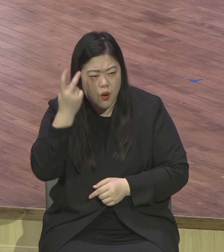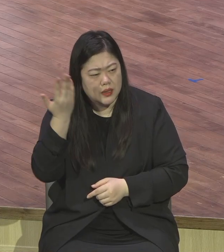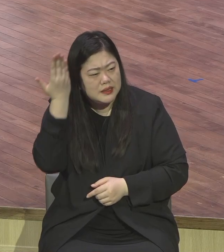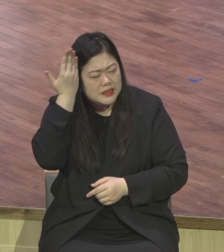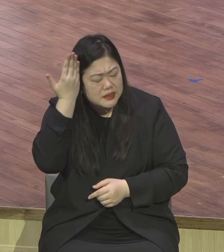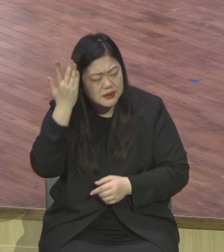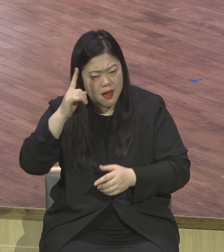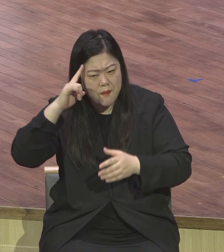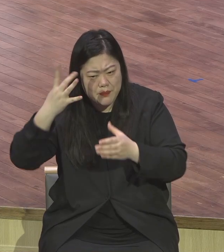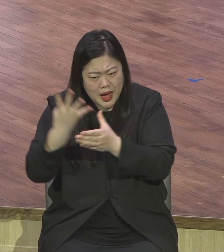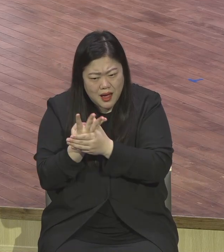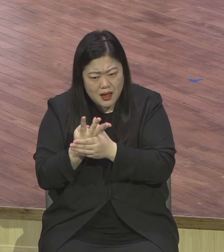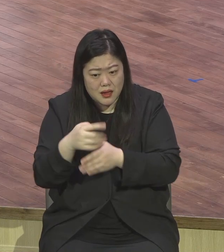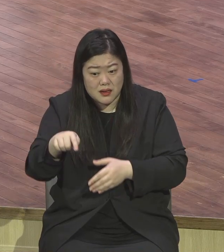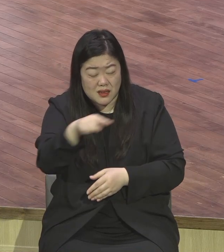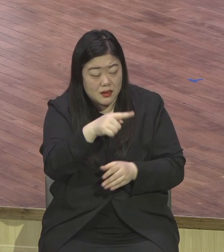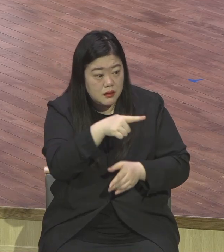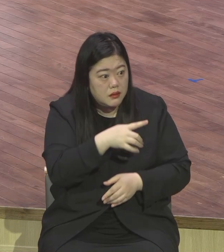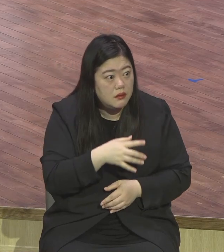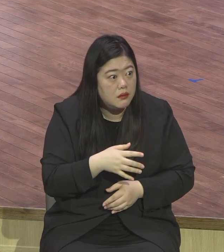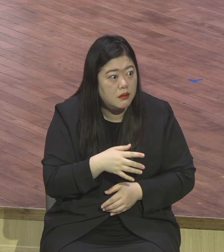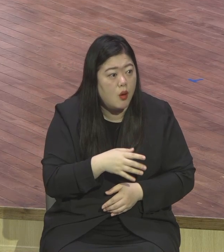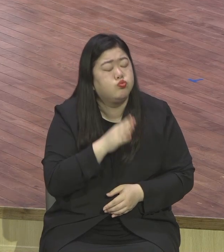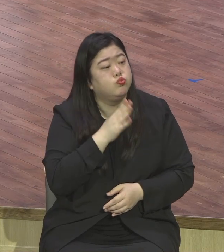속습니다. 종교와 복음의 차이를